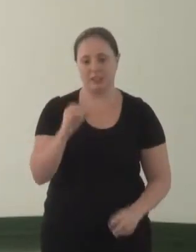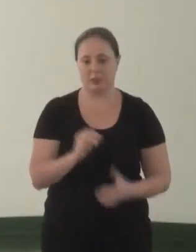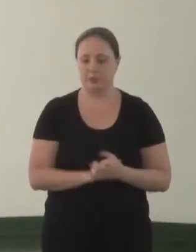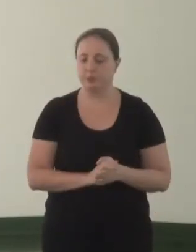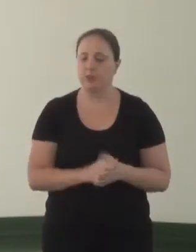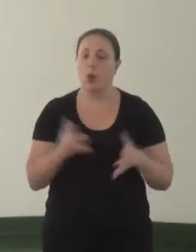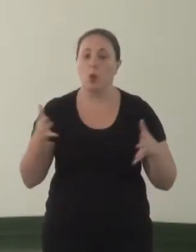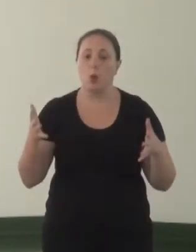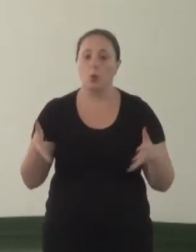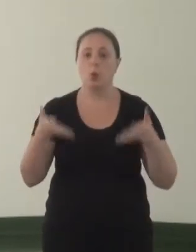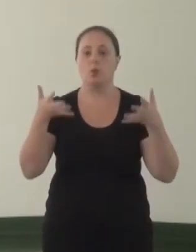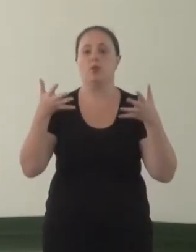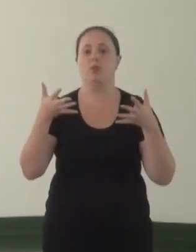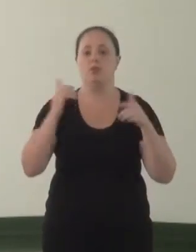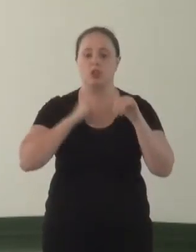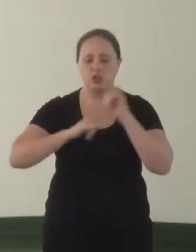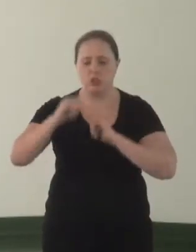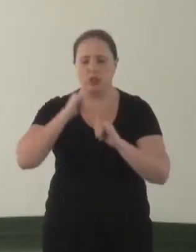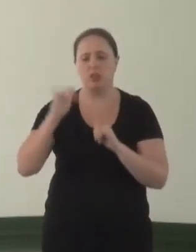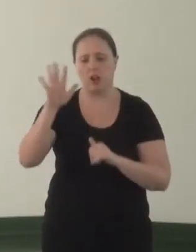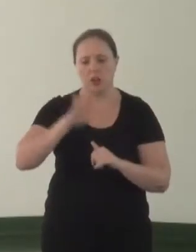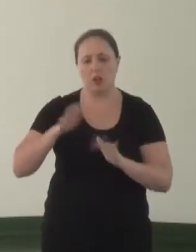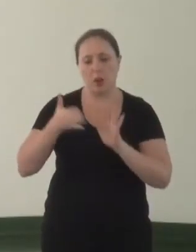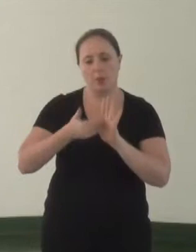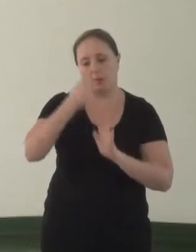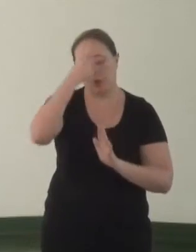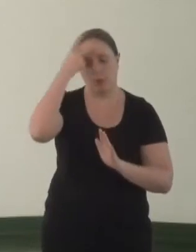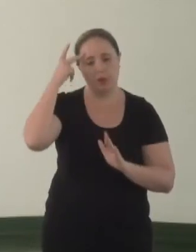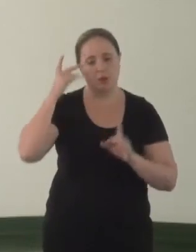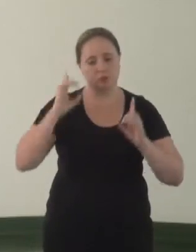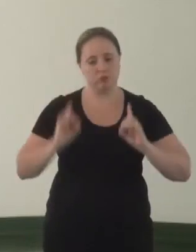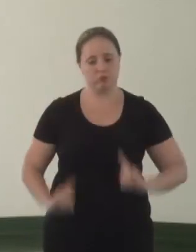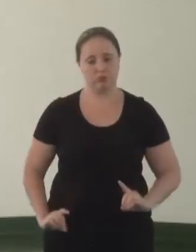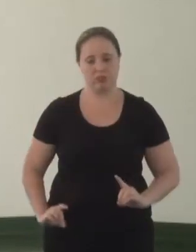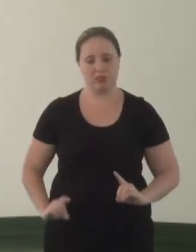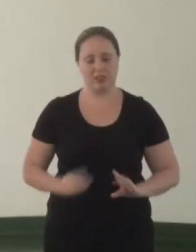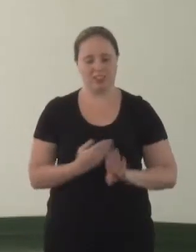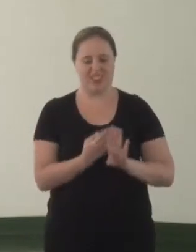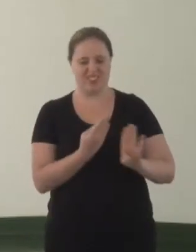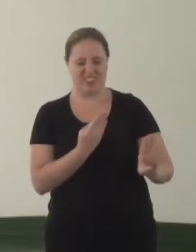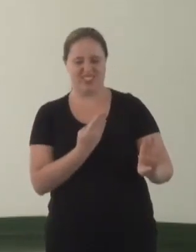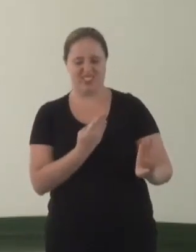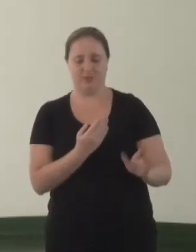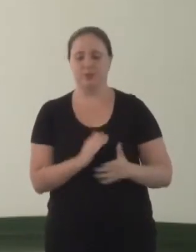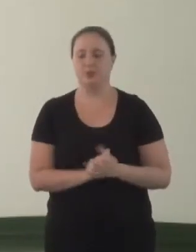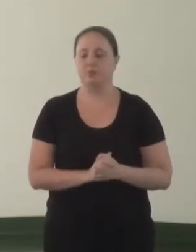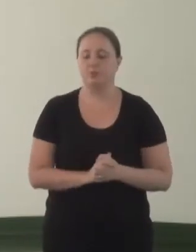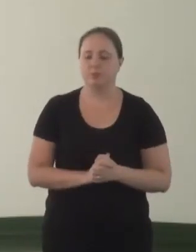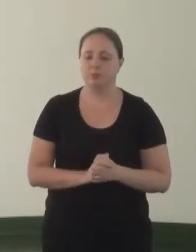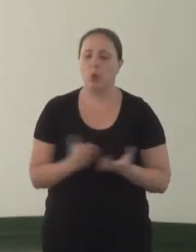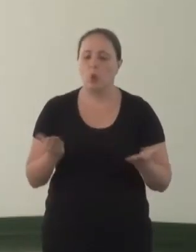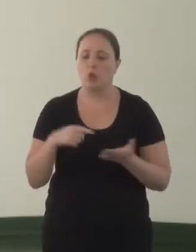Promover campanha nacional para tirar as pessoas com deficiência da invisibilidade. Hoje, temos,